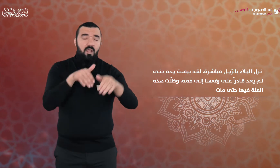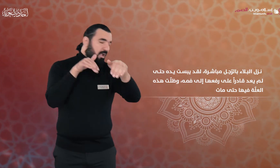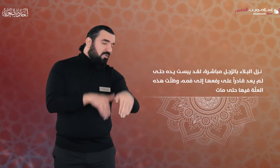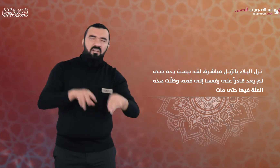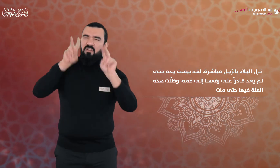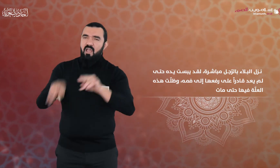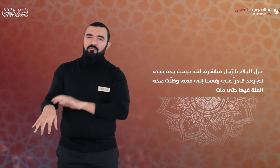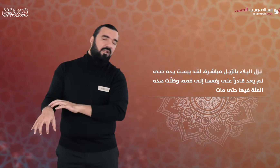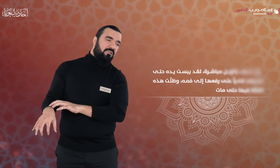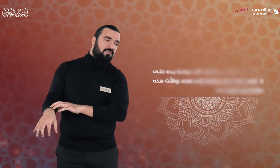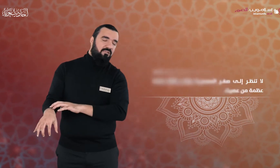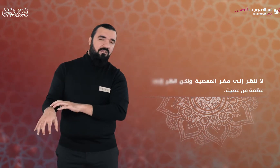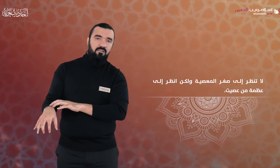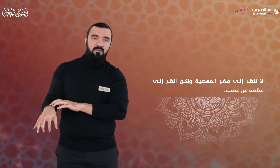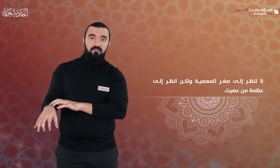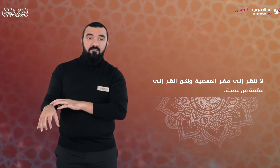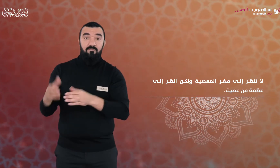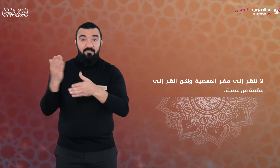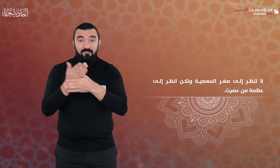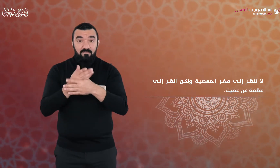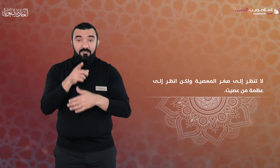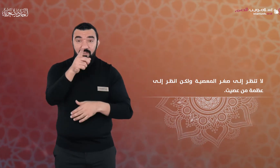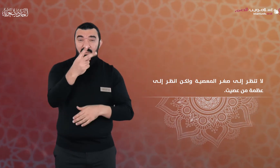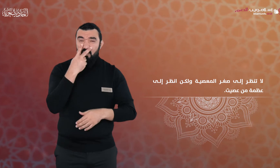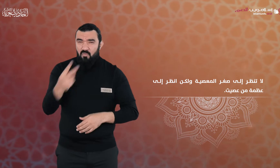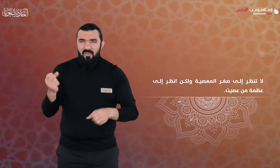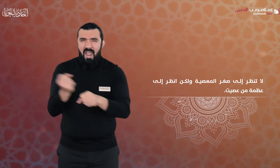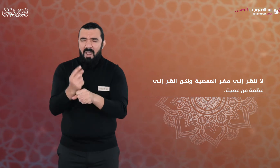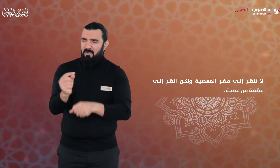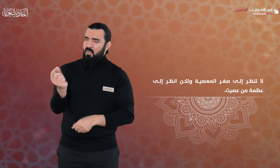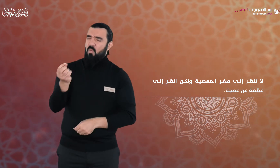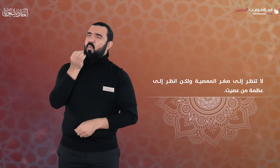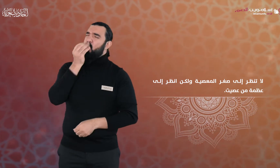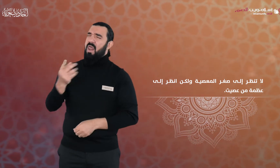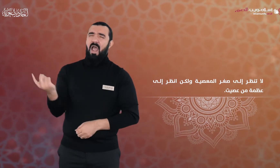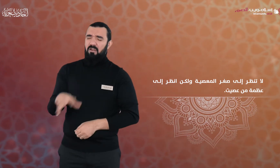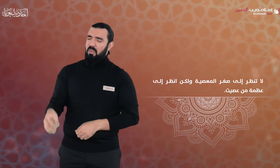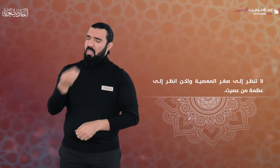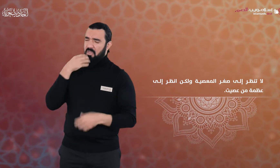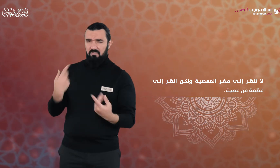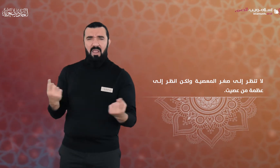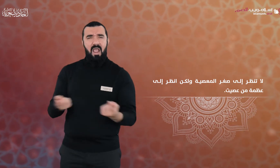لا تنظر إلى صغر المعصية ولكن